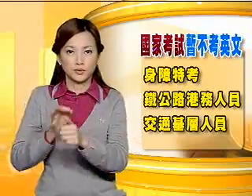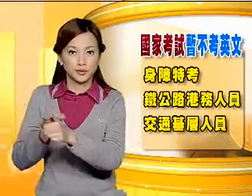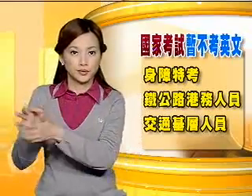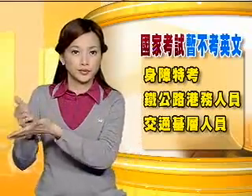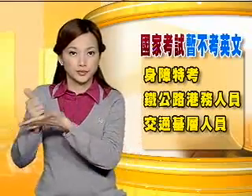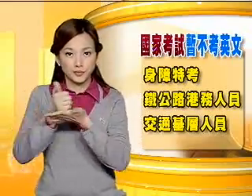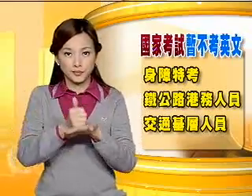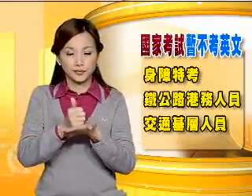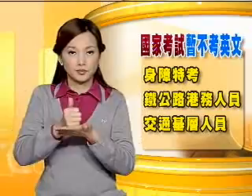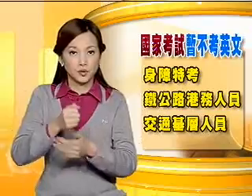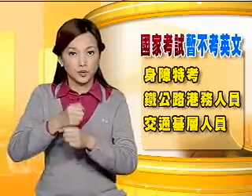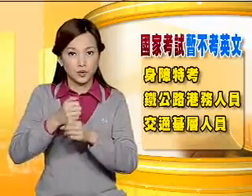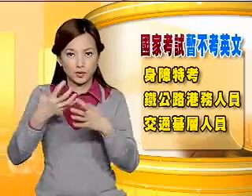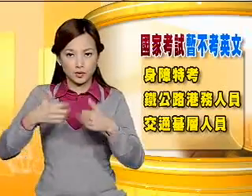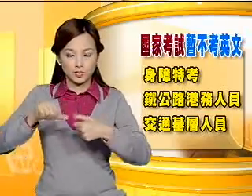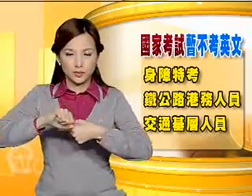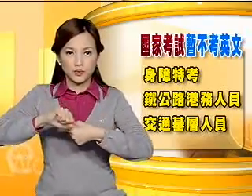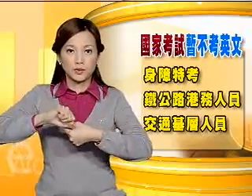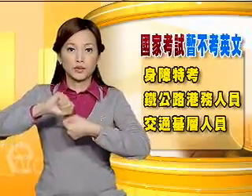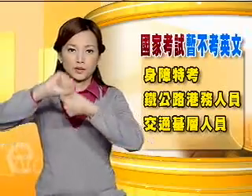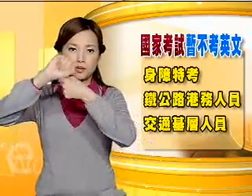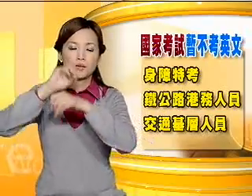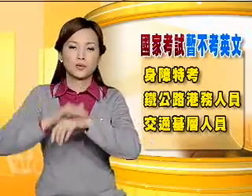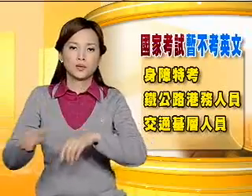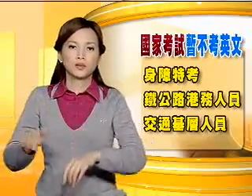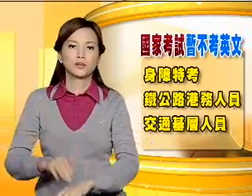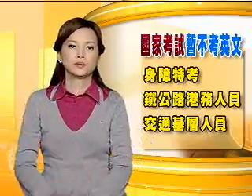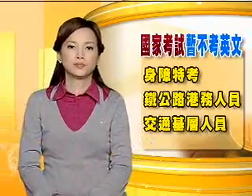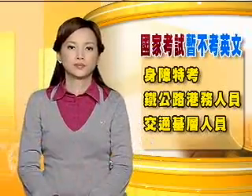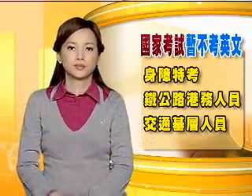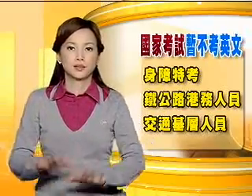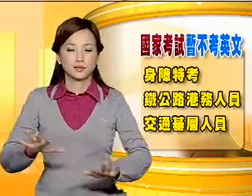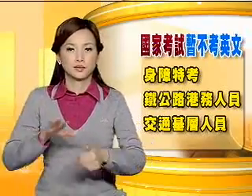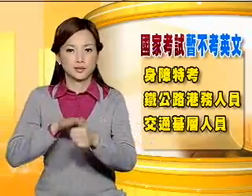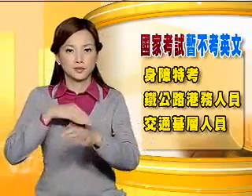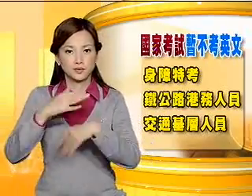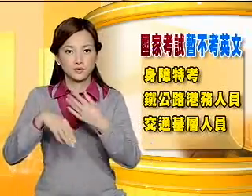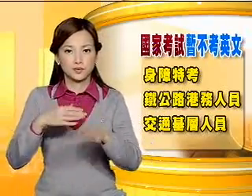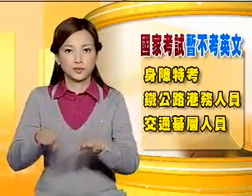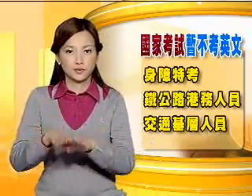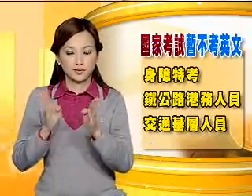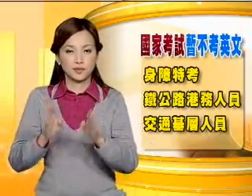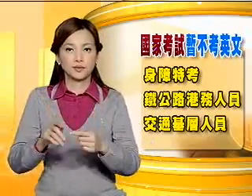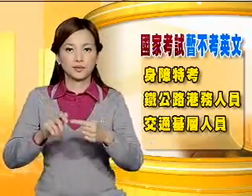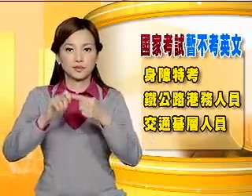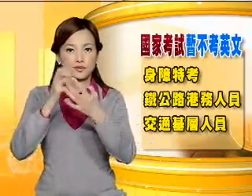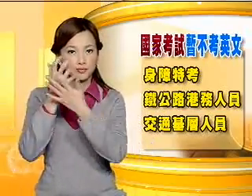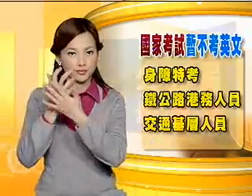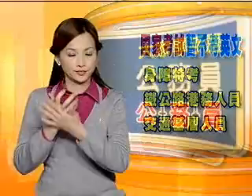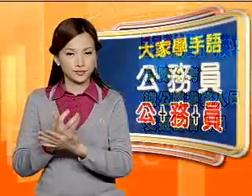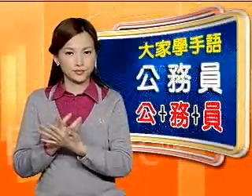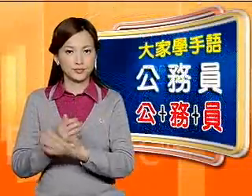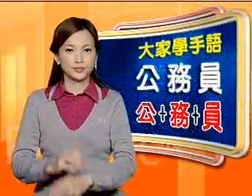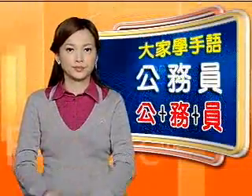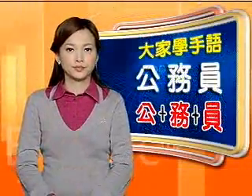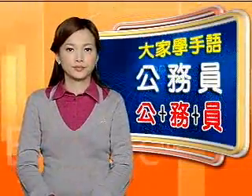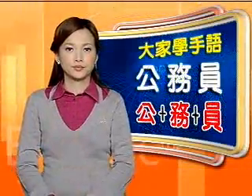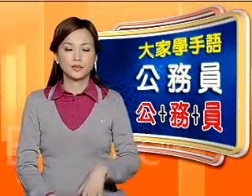人员的工作机会将会慢慢的增加今天我们一起来学学公务员的手语要怎么比我们可以照单